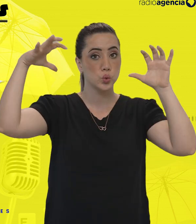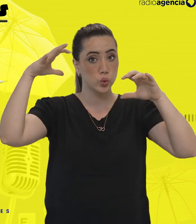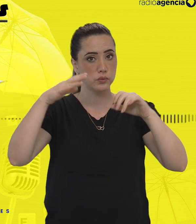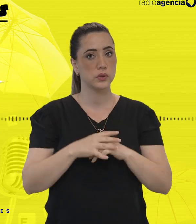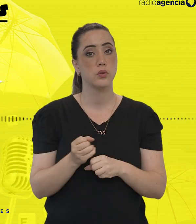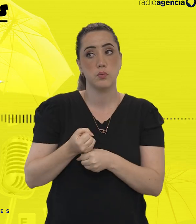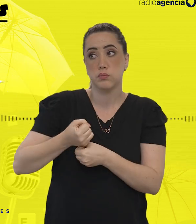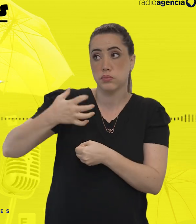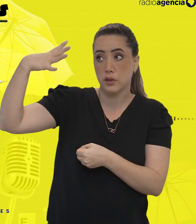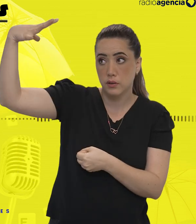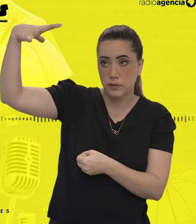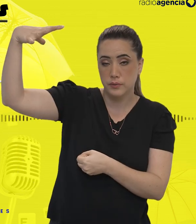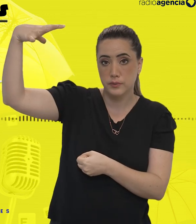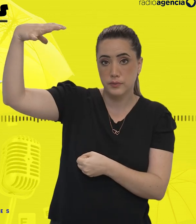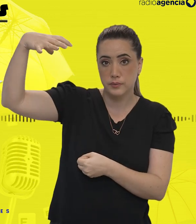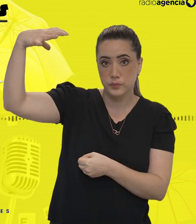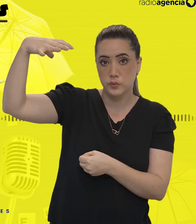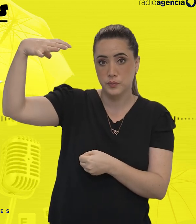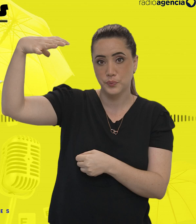Guarda-chuva conceitual.